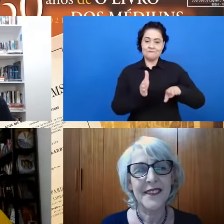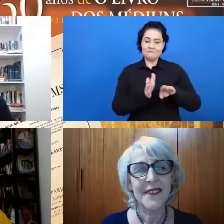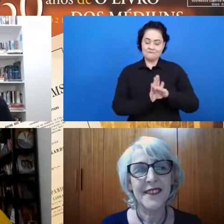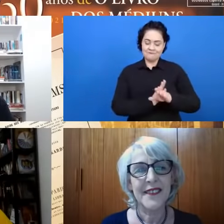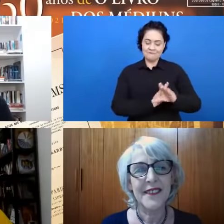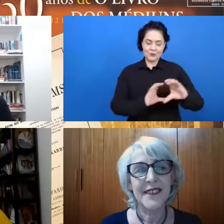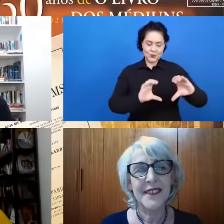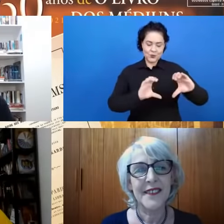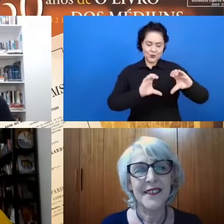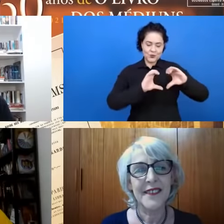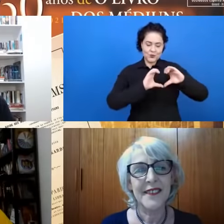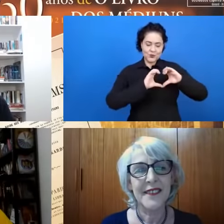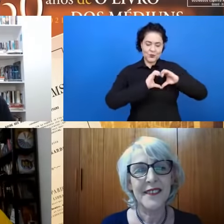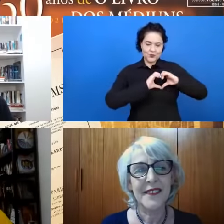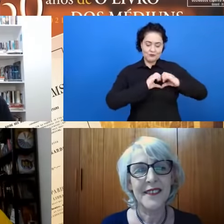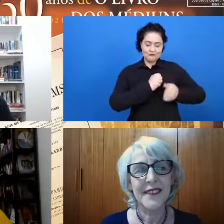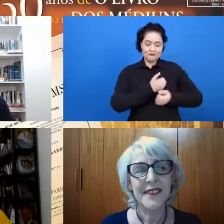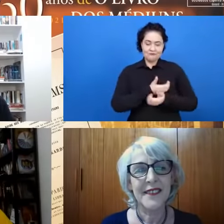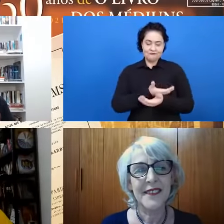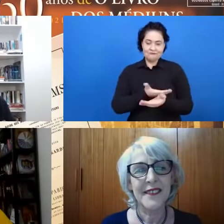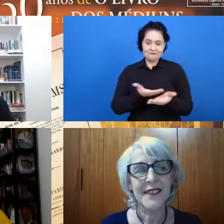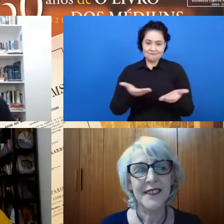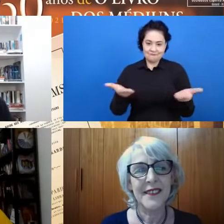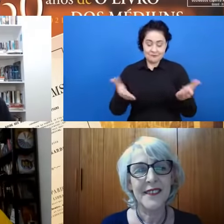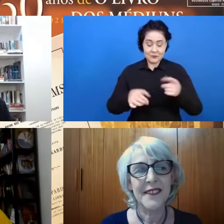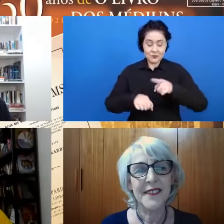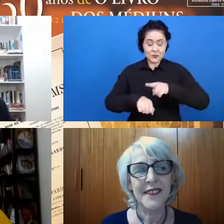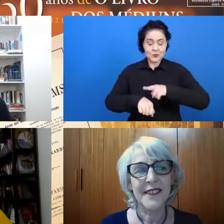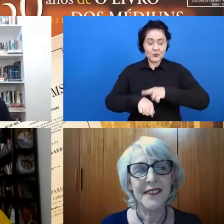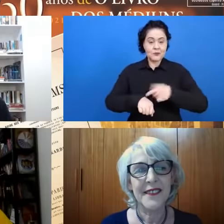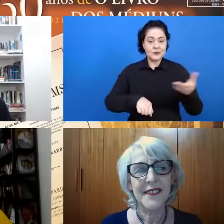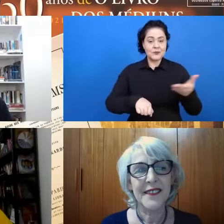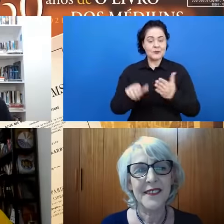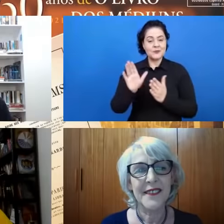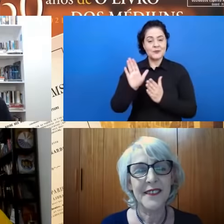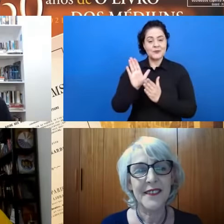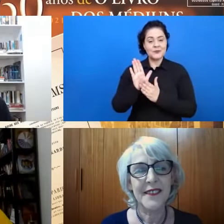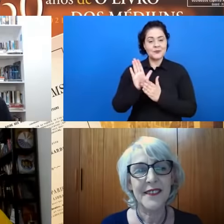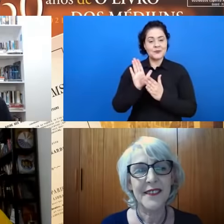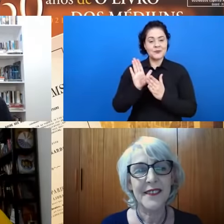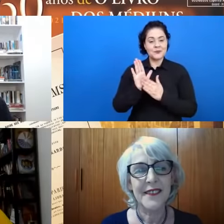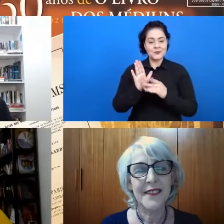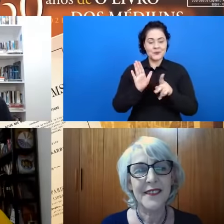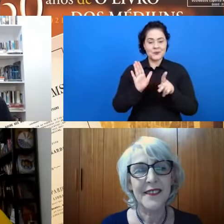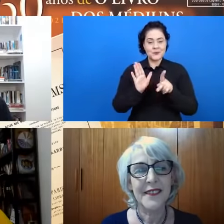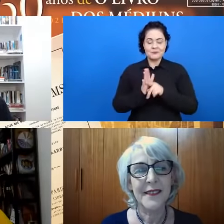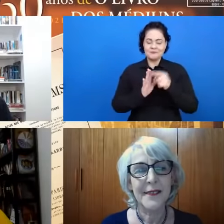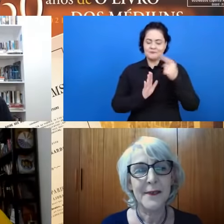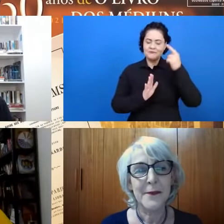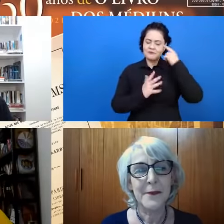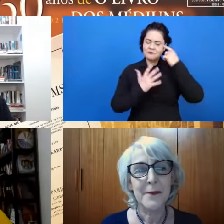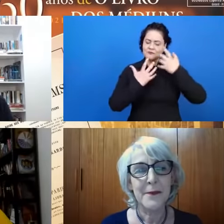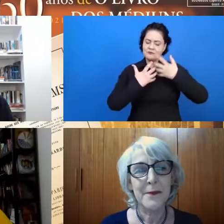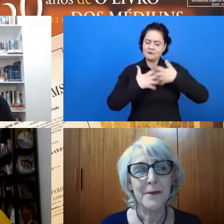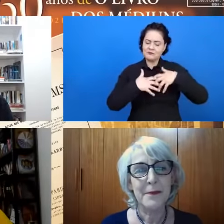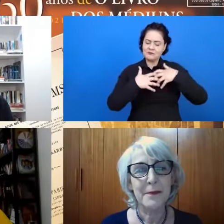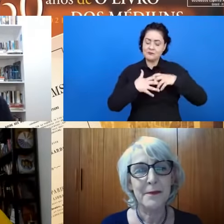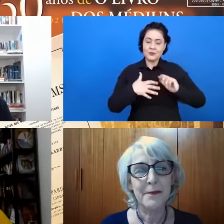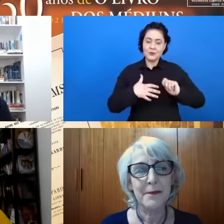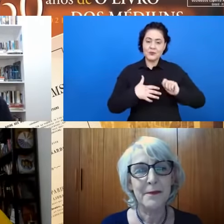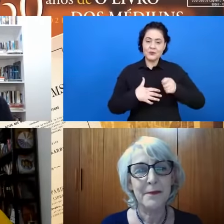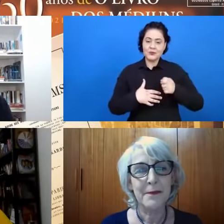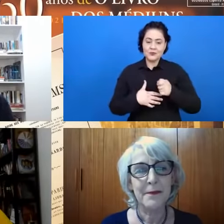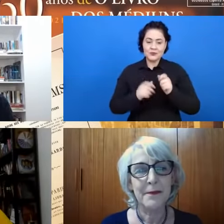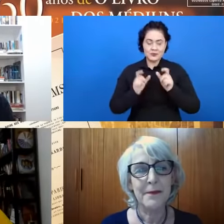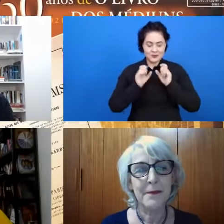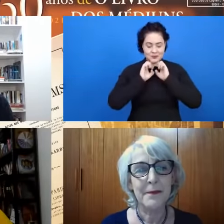coração nesse momento em que nos propomos a meditar sobre o Evangelho, sobre a palavra solar